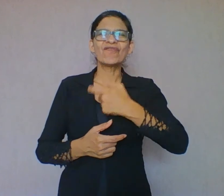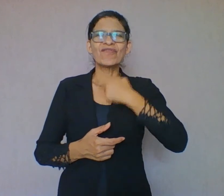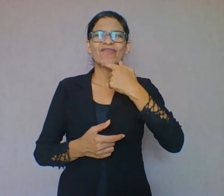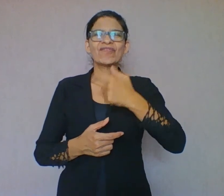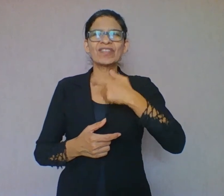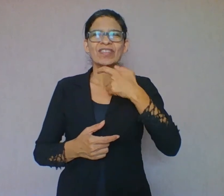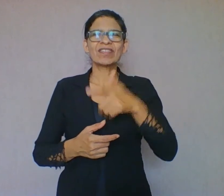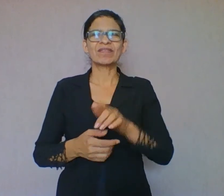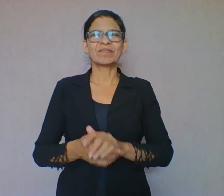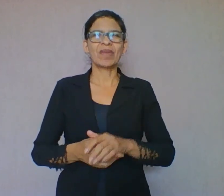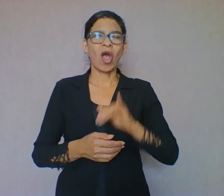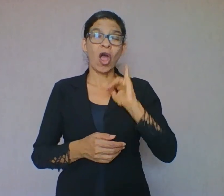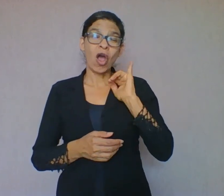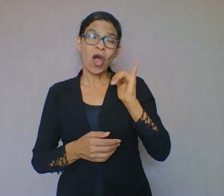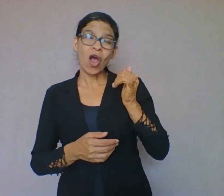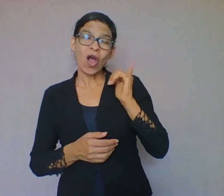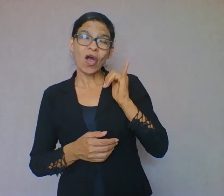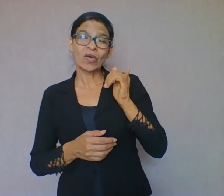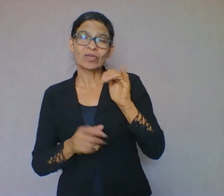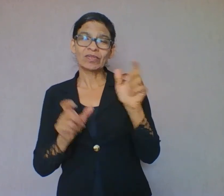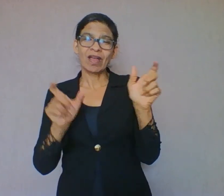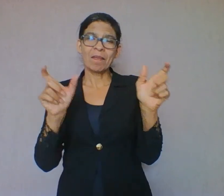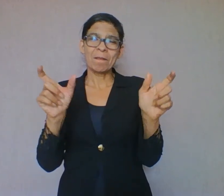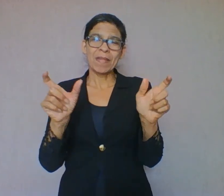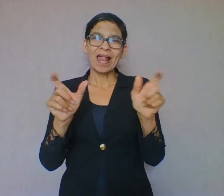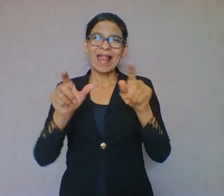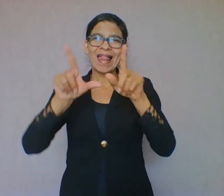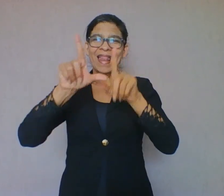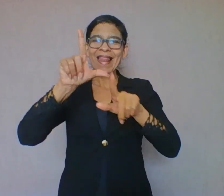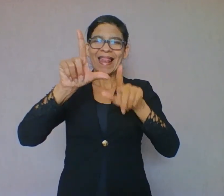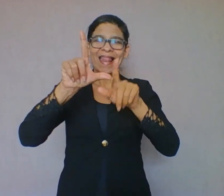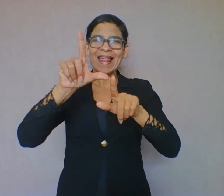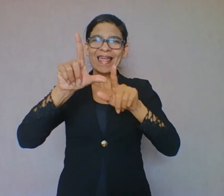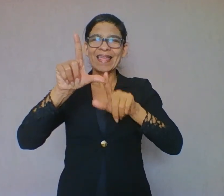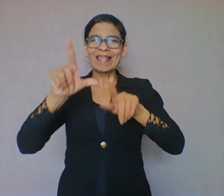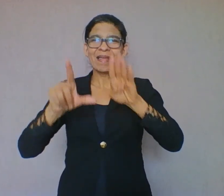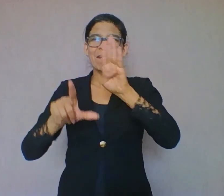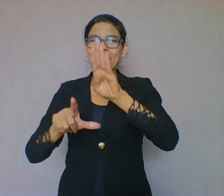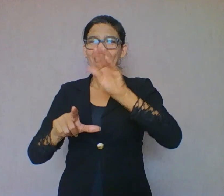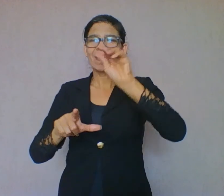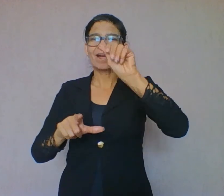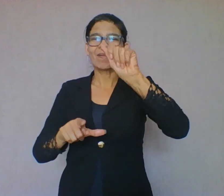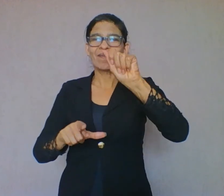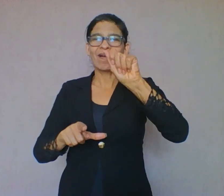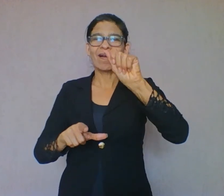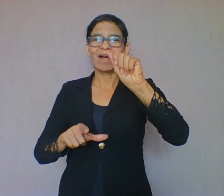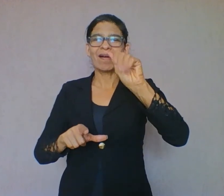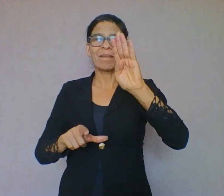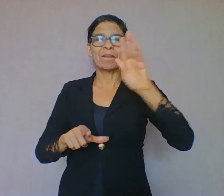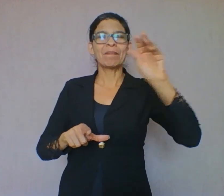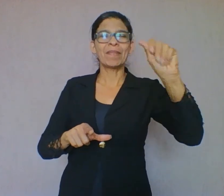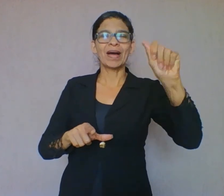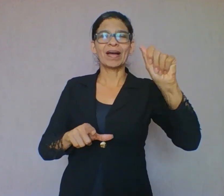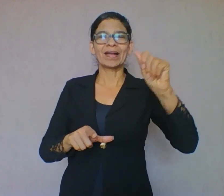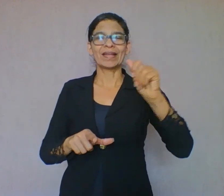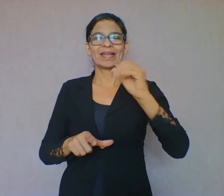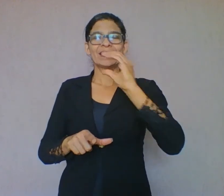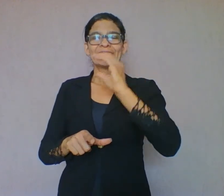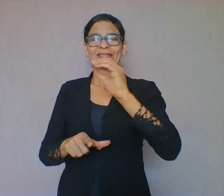famoso, juntar as letras. B com A, BÁ. C com A, KÁ. E enumerando e